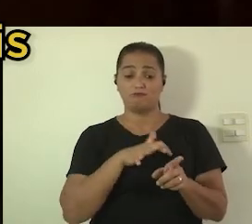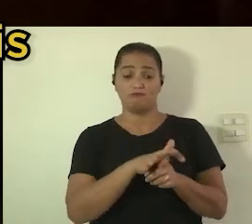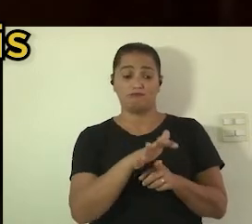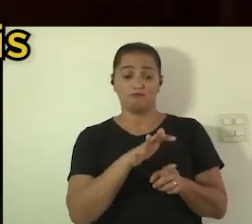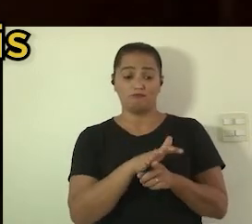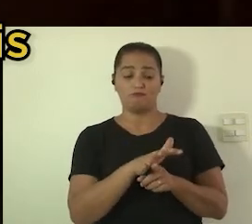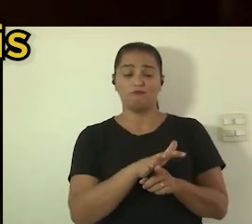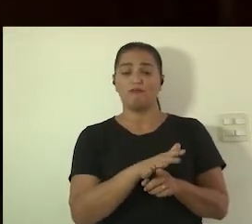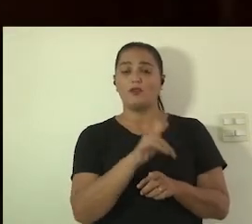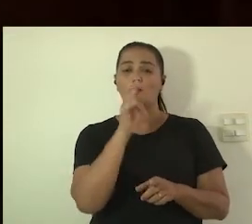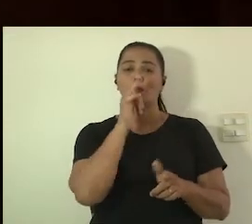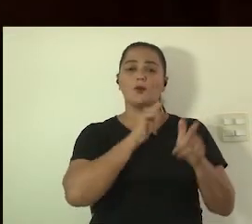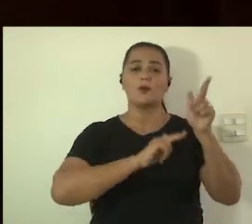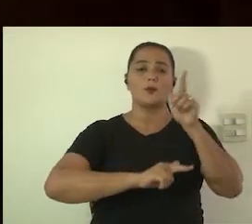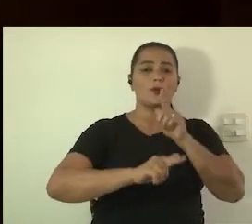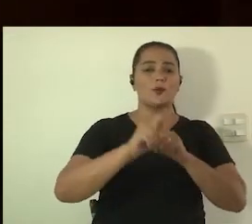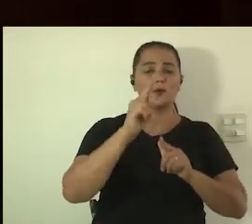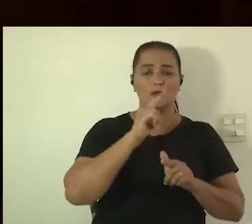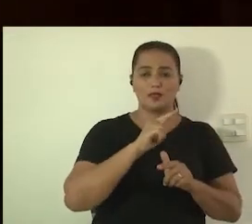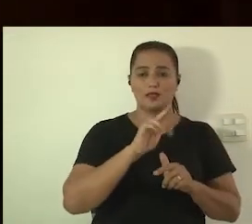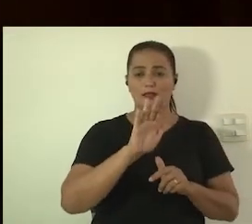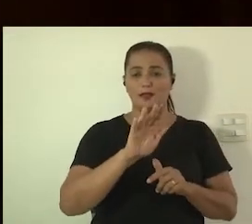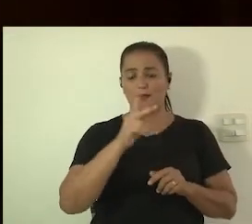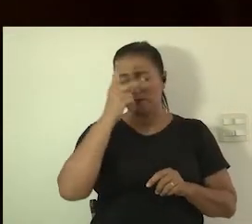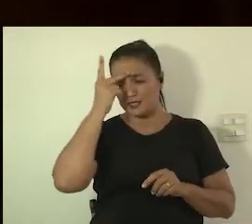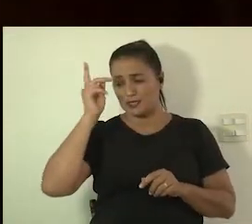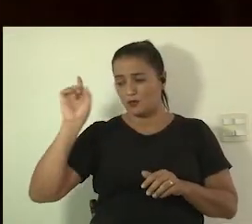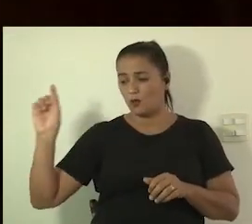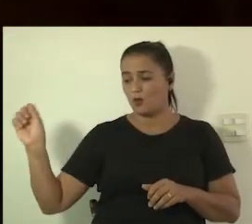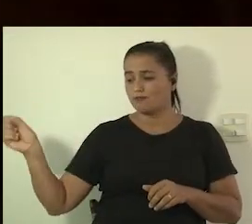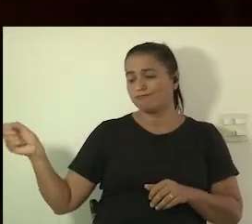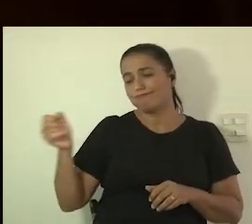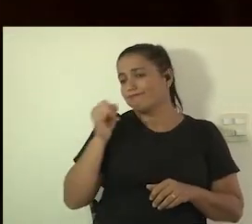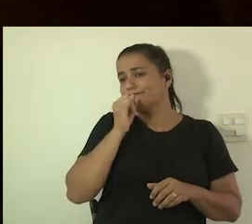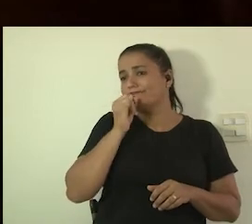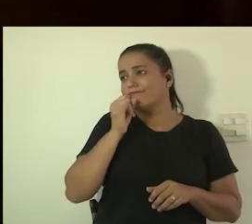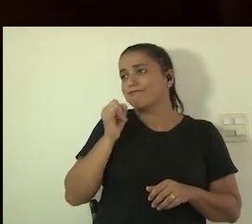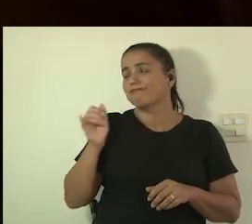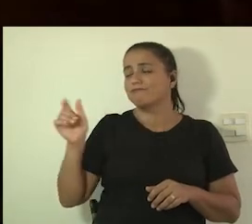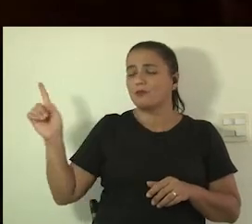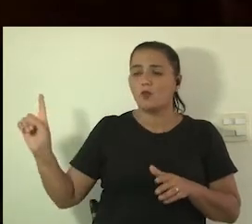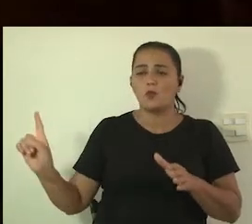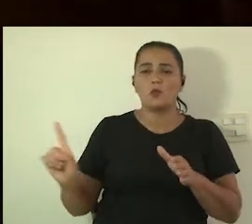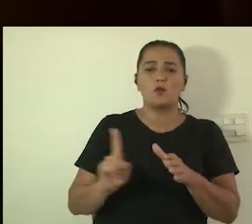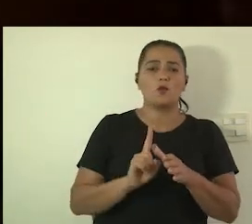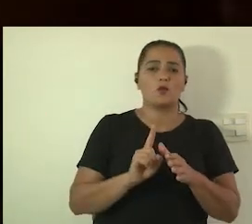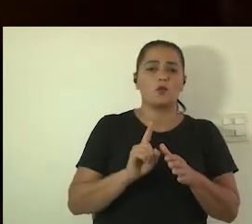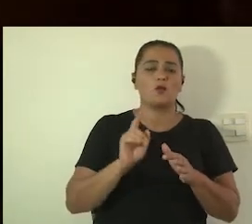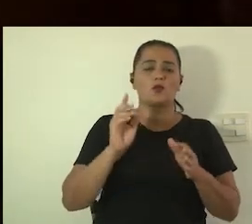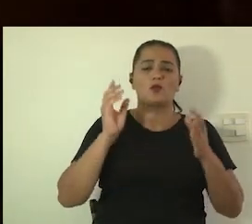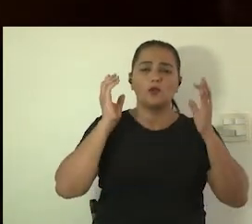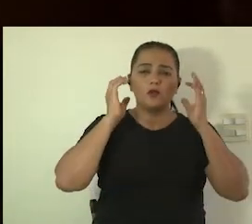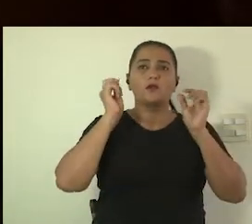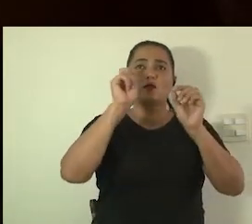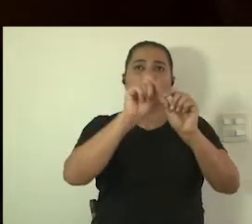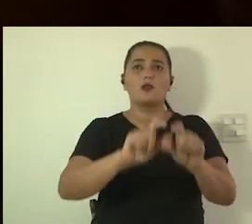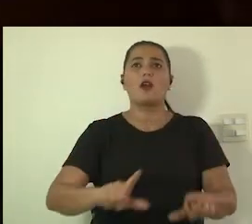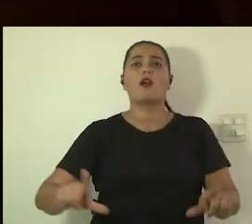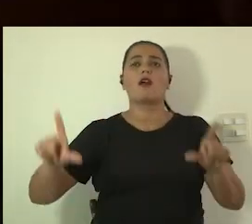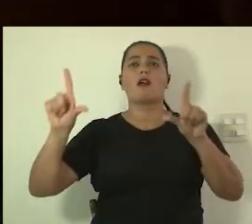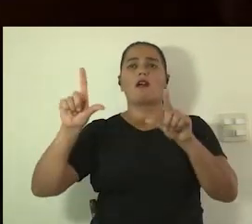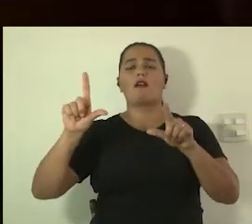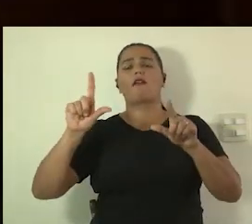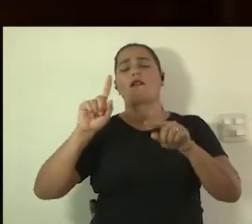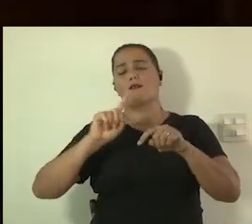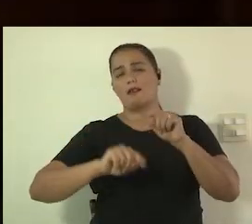ele vai ganhar no volume mas às vezes pra você levar uma pessoa levar o aparelho né pra ser projetado pelo